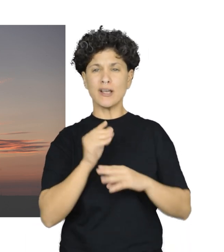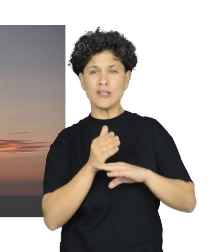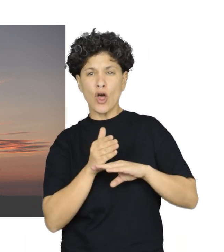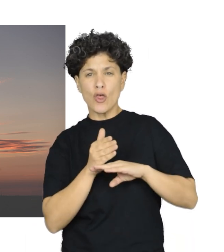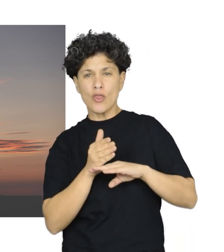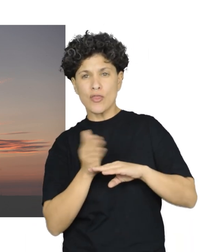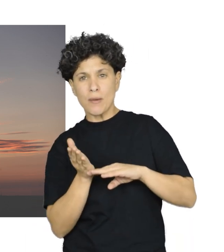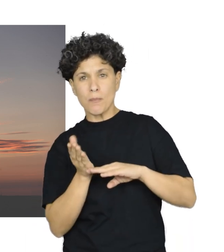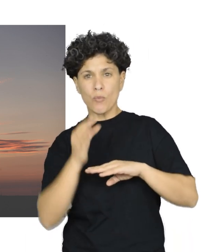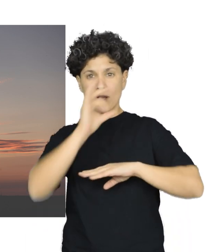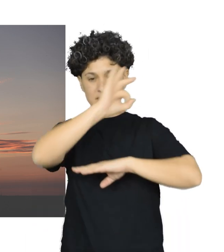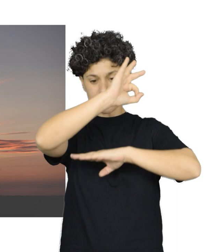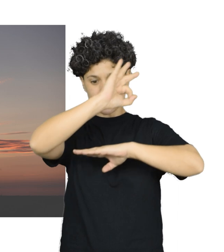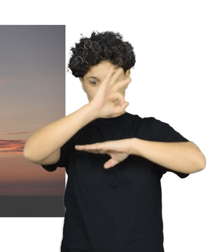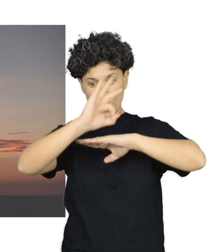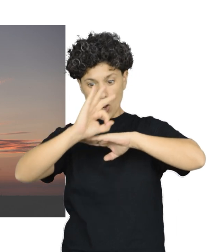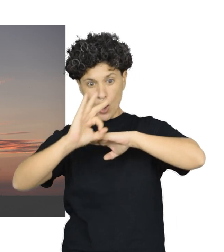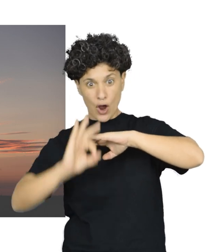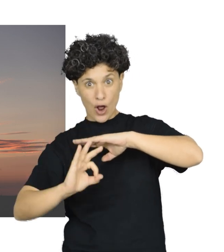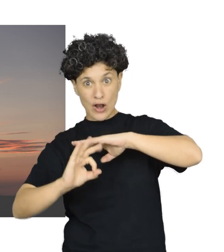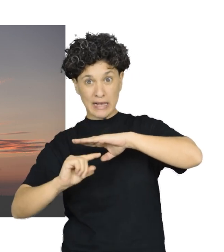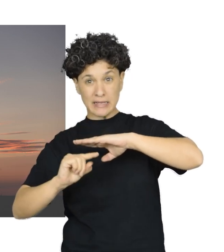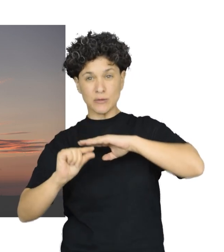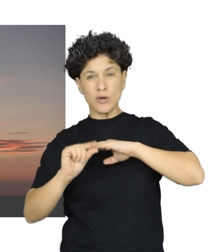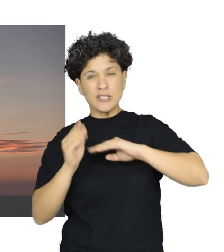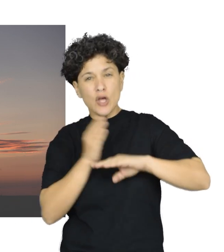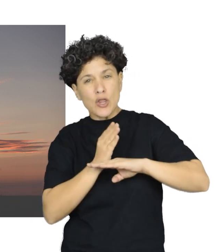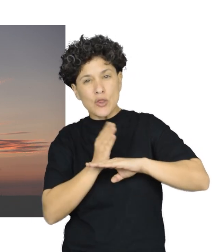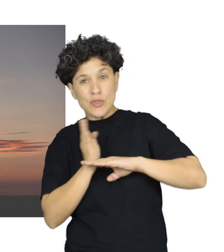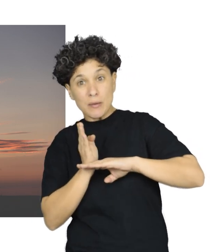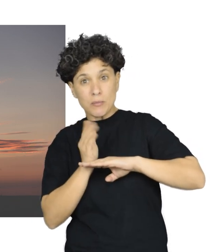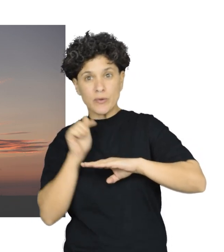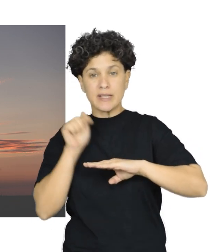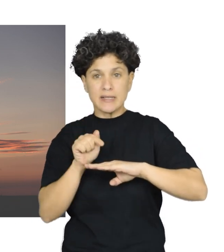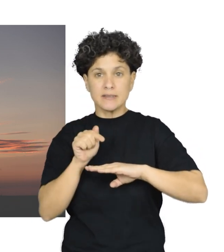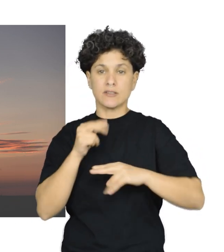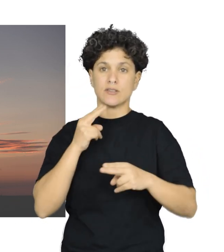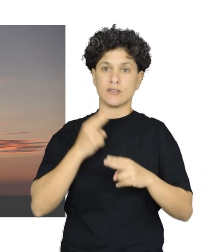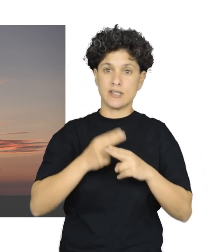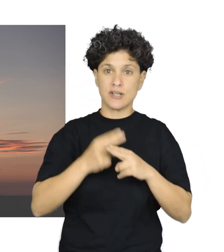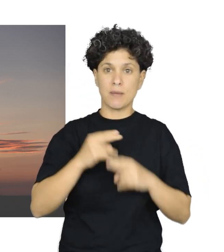Crepúsculo vespertino después de la puesta del sol y se llama atardecer ocaso.